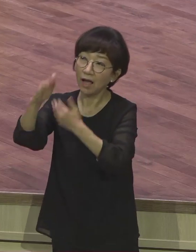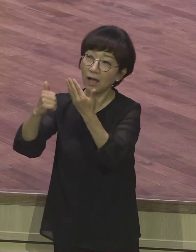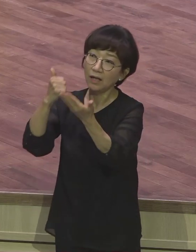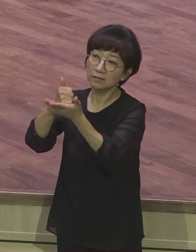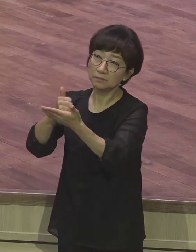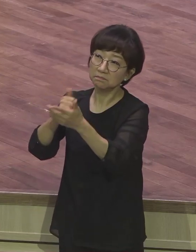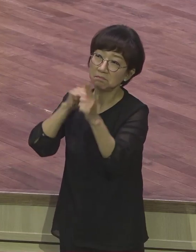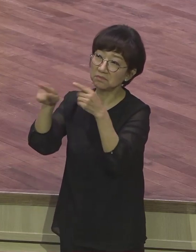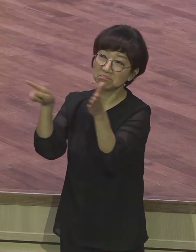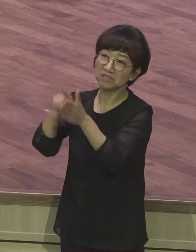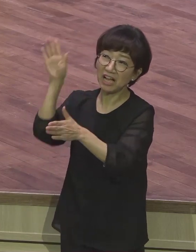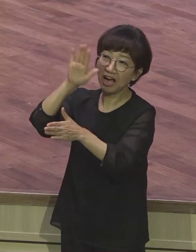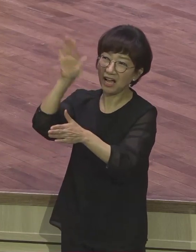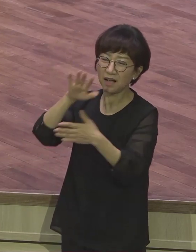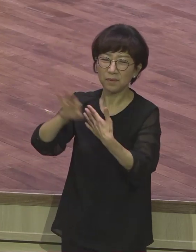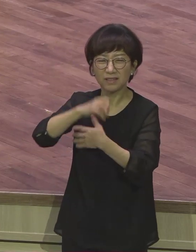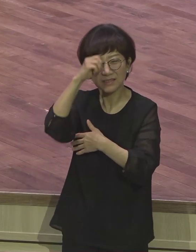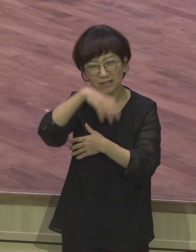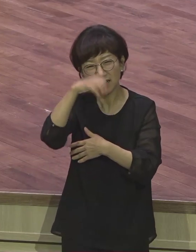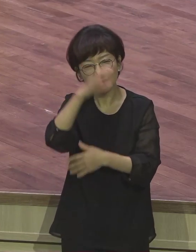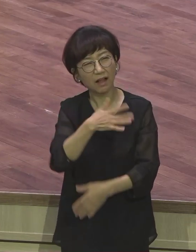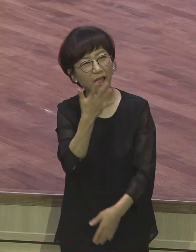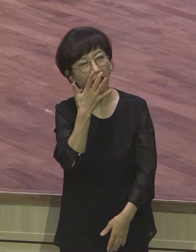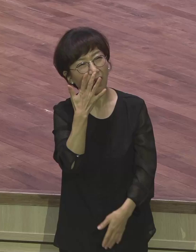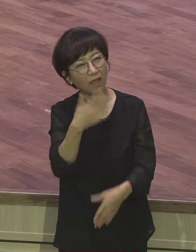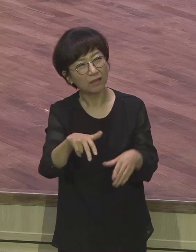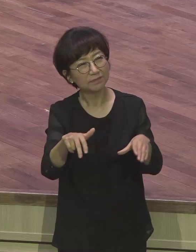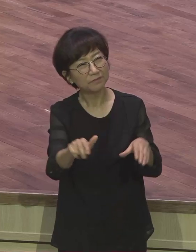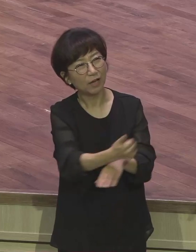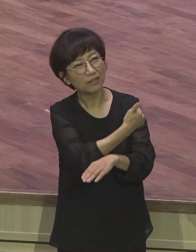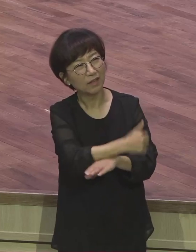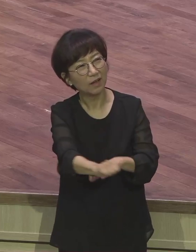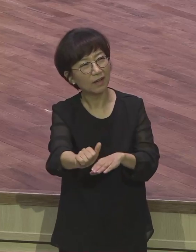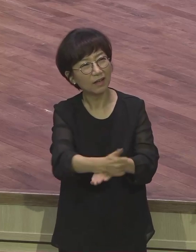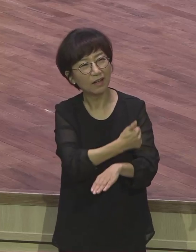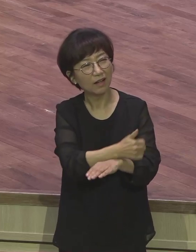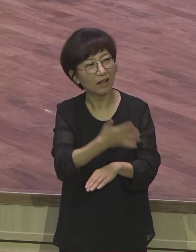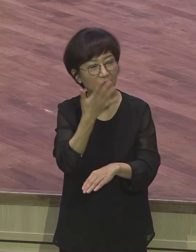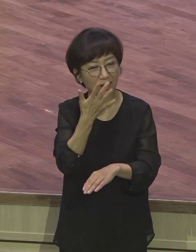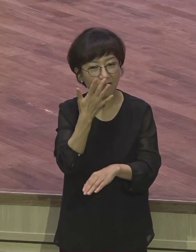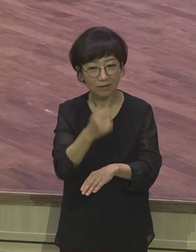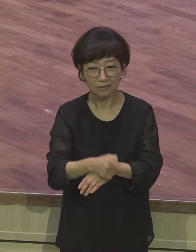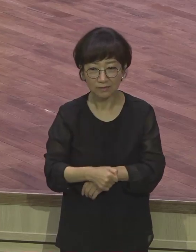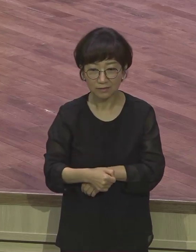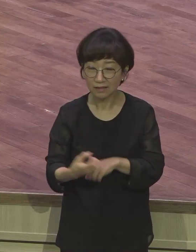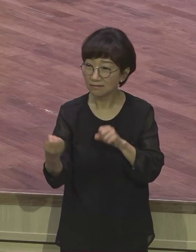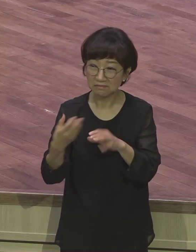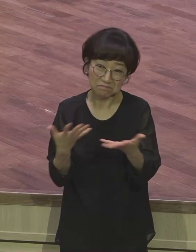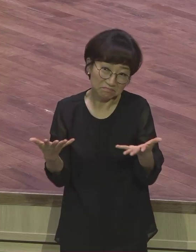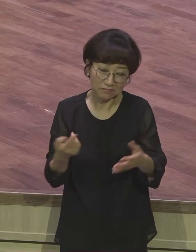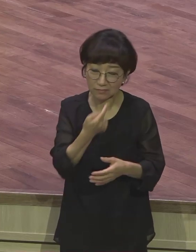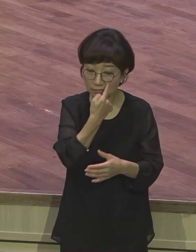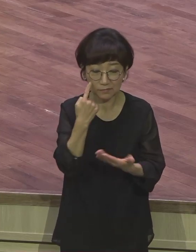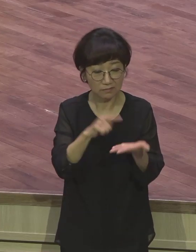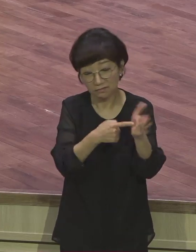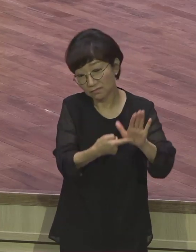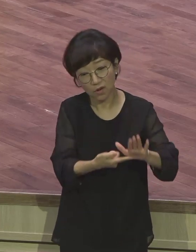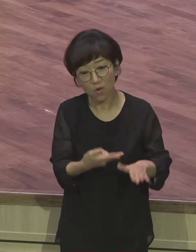그냥 종교생활 아무런 증거도 없습니다. 자기 고집 자기 생각 자기 판단 그